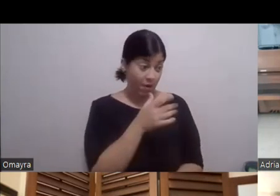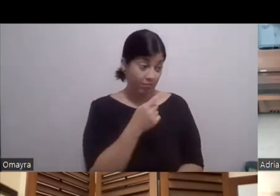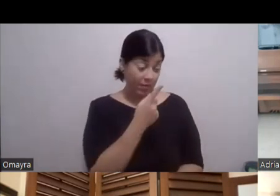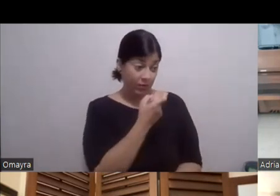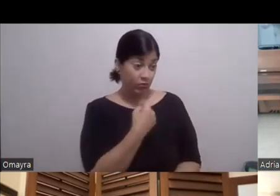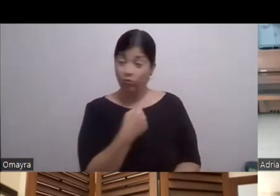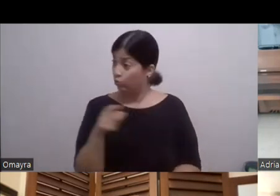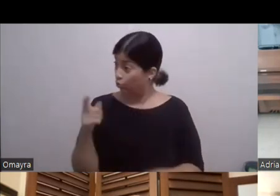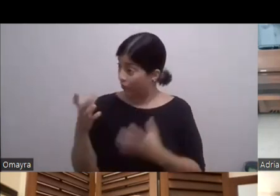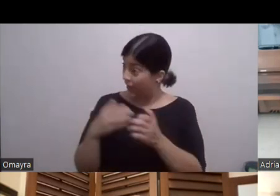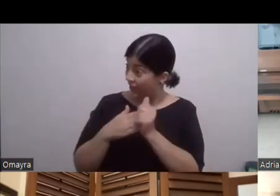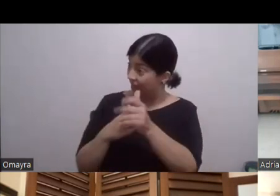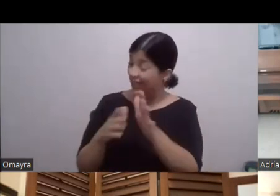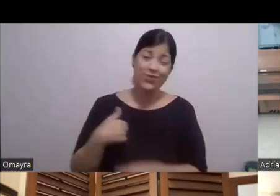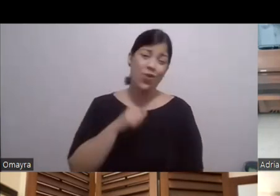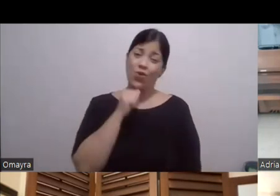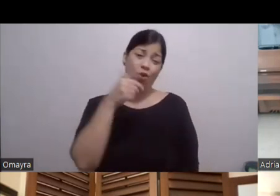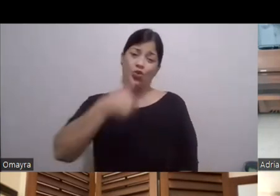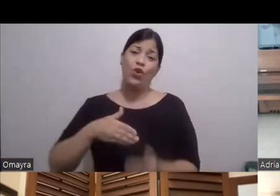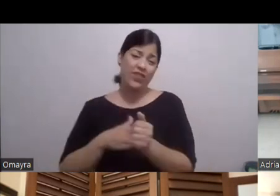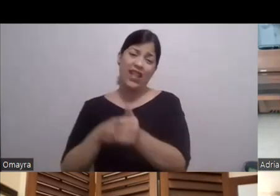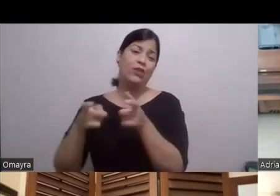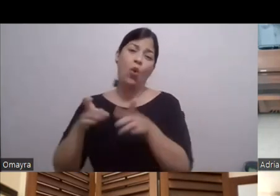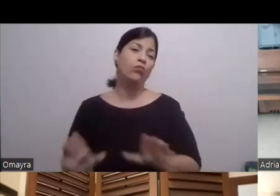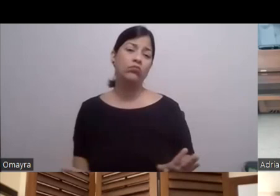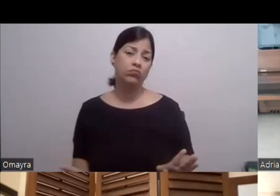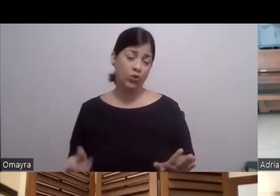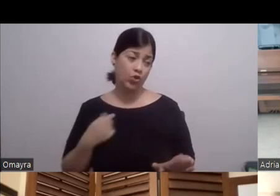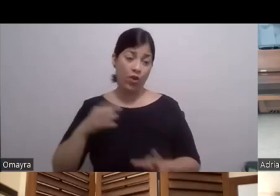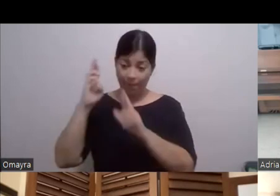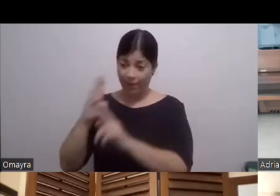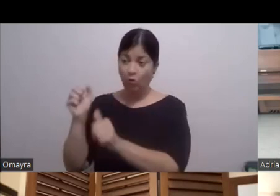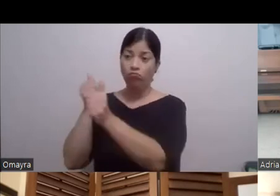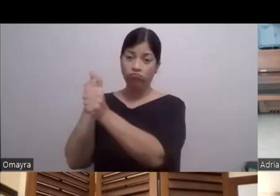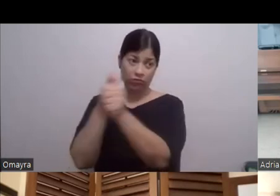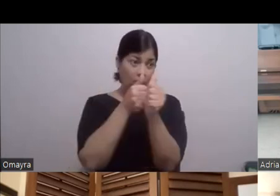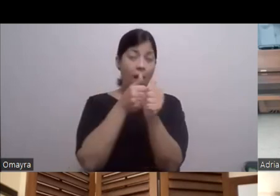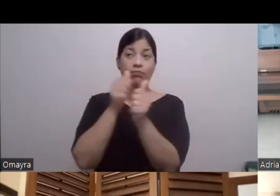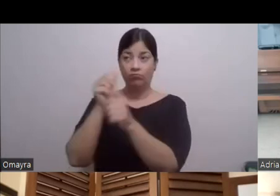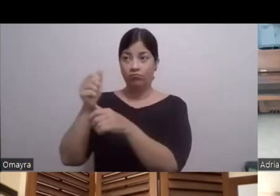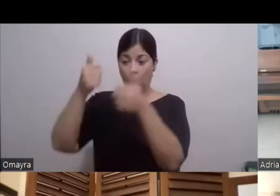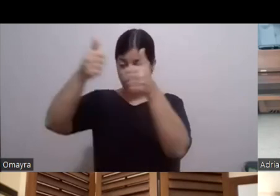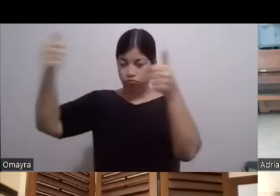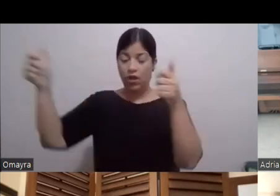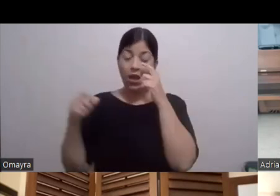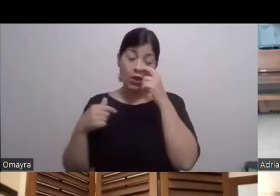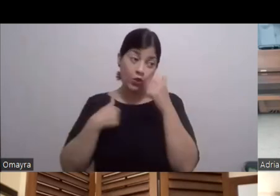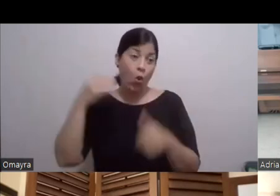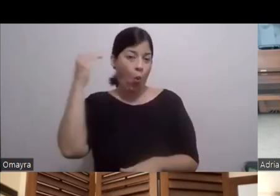respeto mucho también Las posiciones ¿No? Sí tengo el conocimiento Y todo el rollo Pero dirigir No solamente Dirigir actores Porque yo sí me